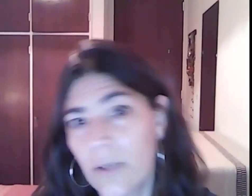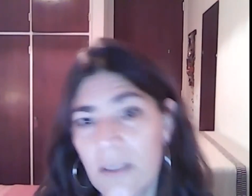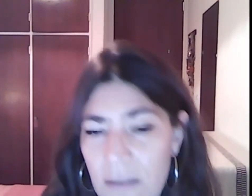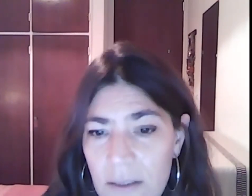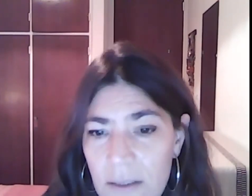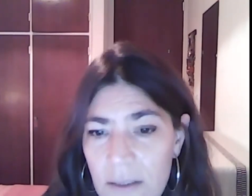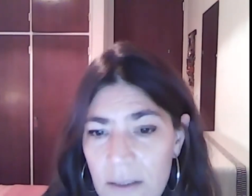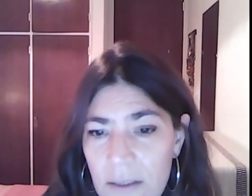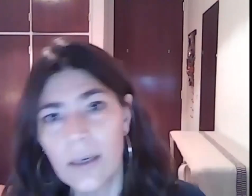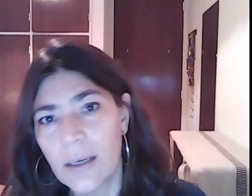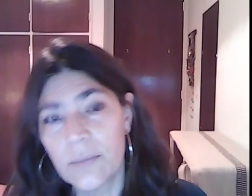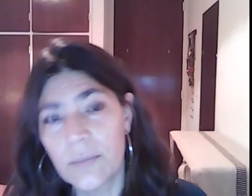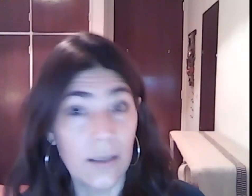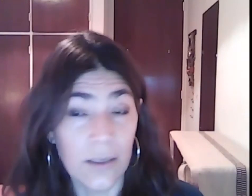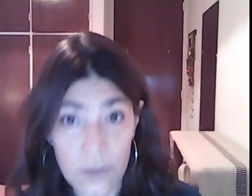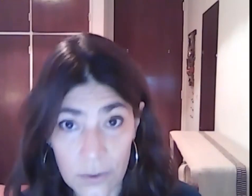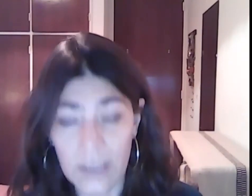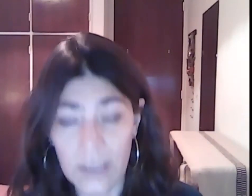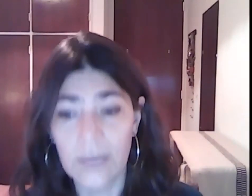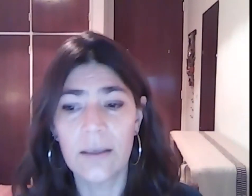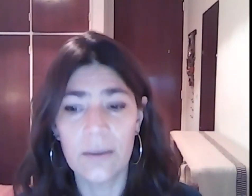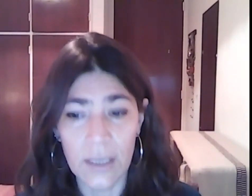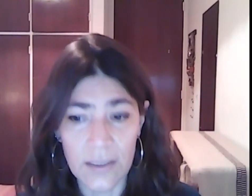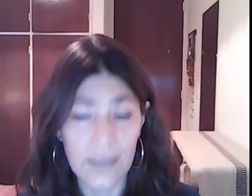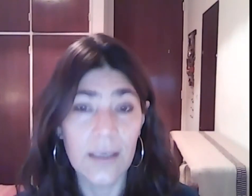extensión, pero también las prácticas socioeducativas territorializadas,